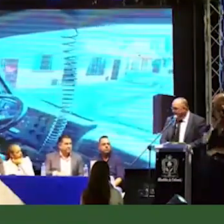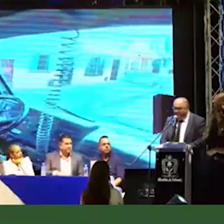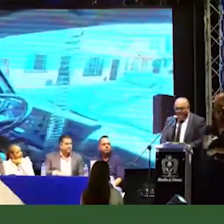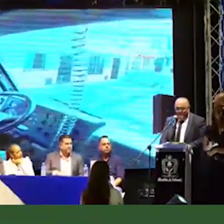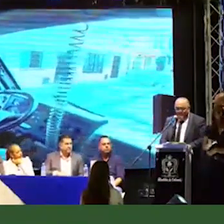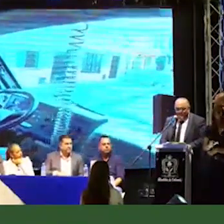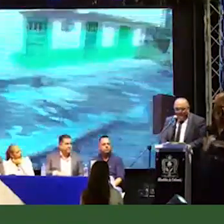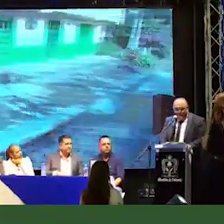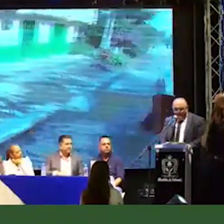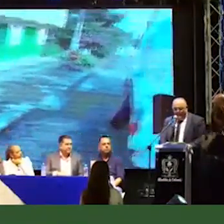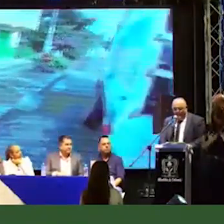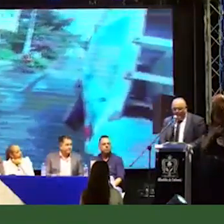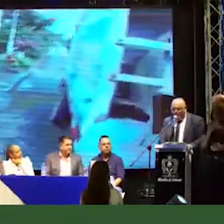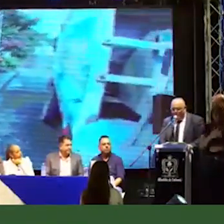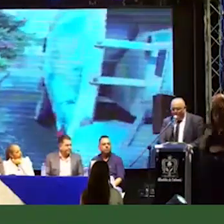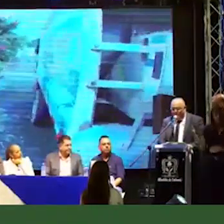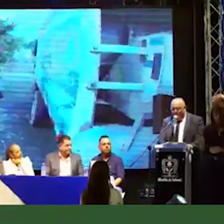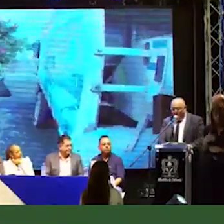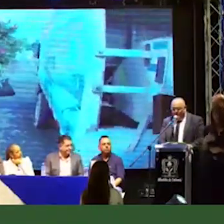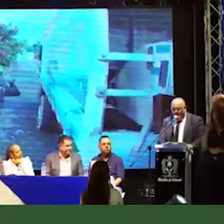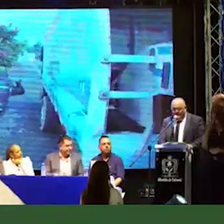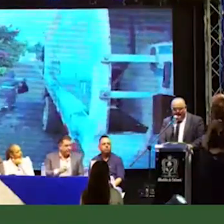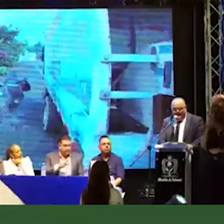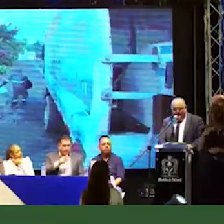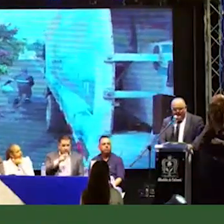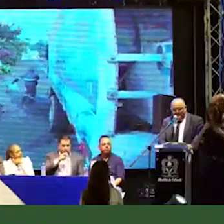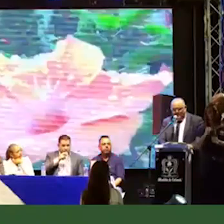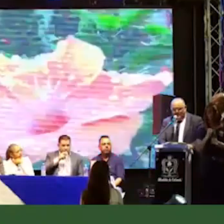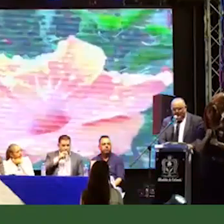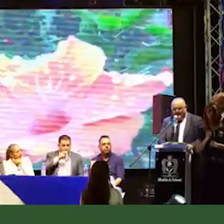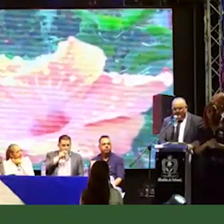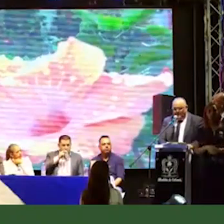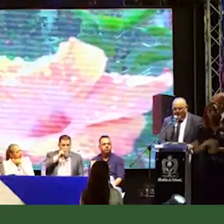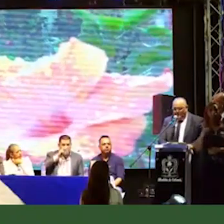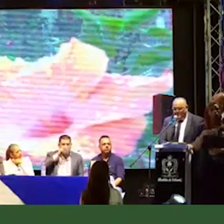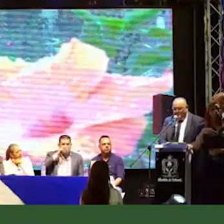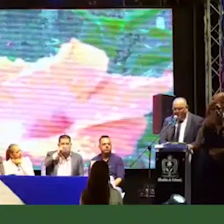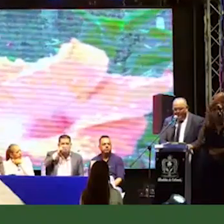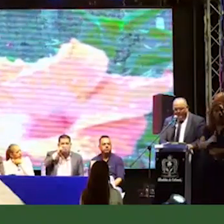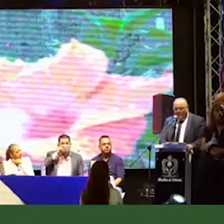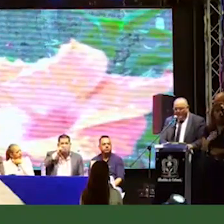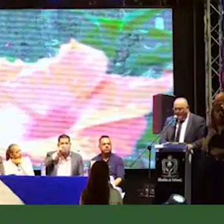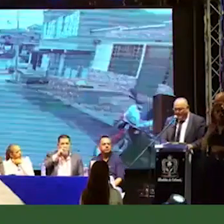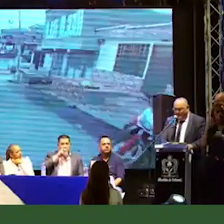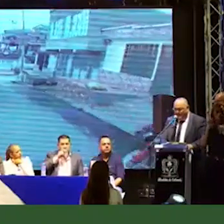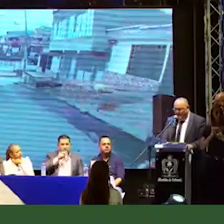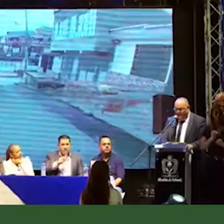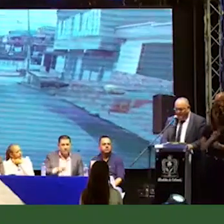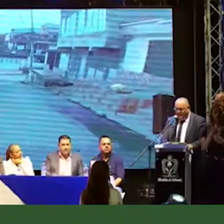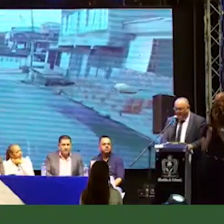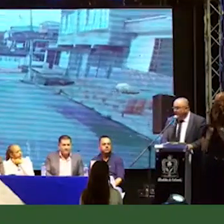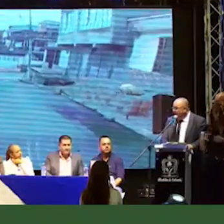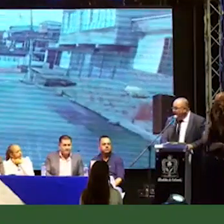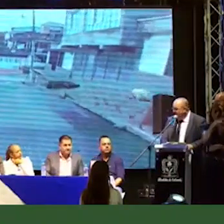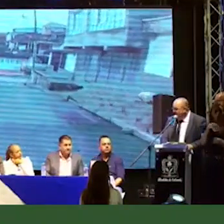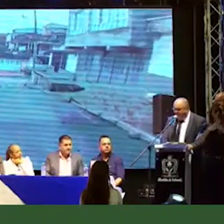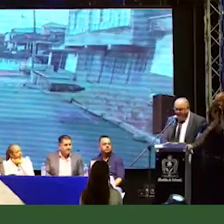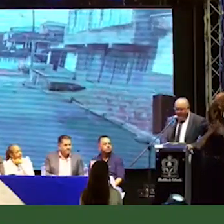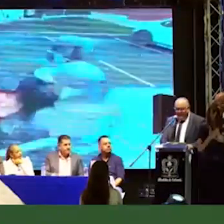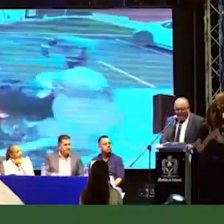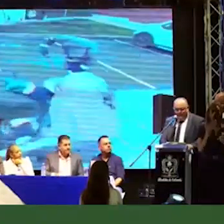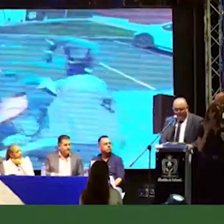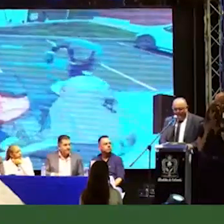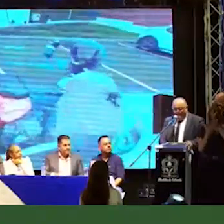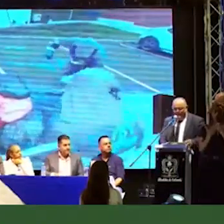que así lo quiera. Y usted lo hizo con compromiso y valor civil. Tomó la decisión y nos apoyó para cumplir a los calarqueños. Gracias